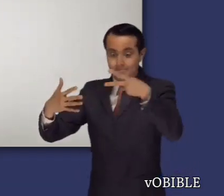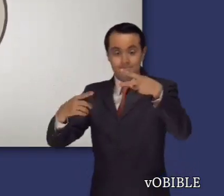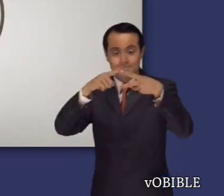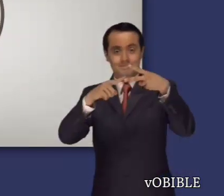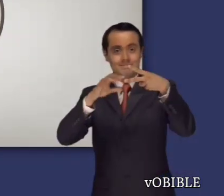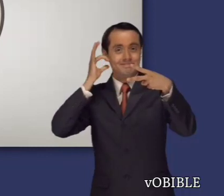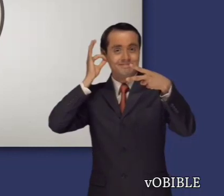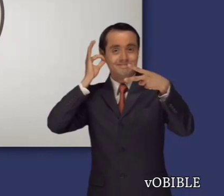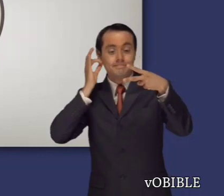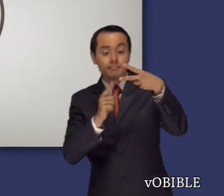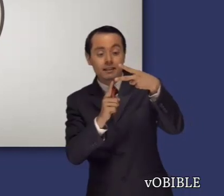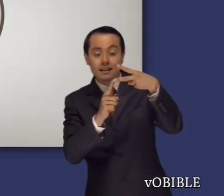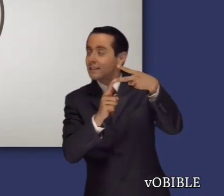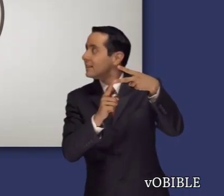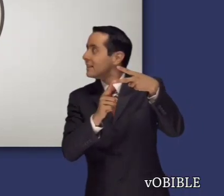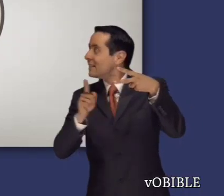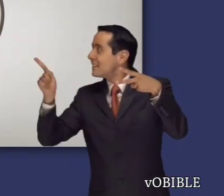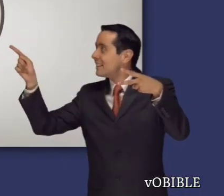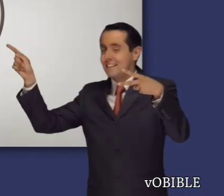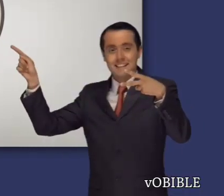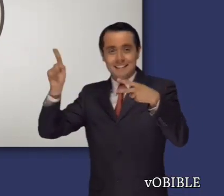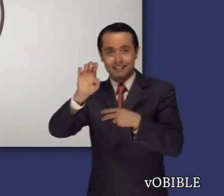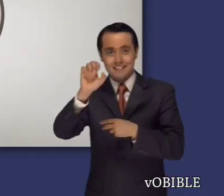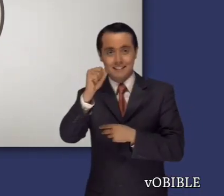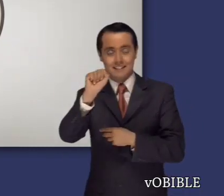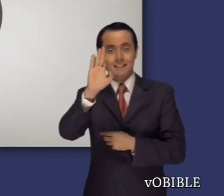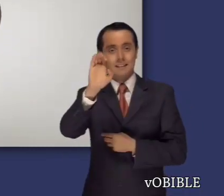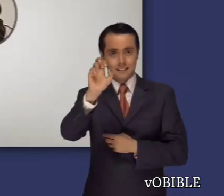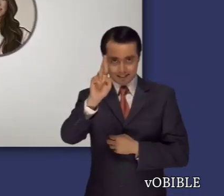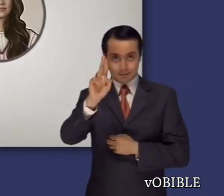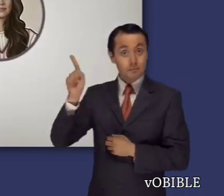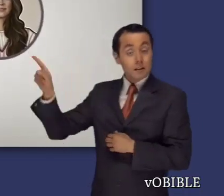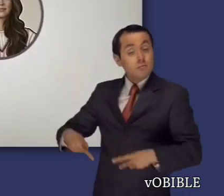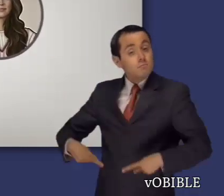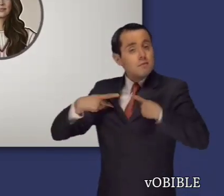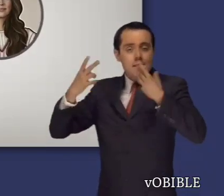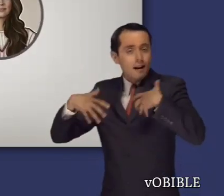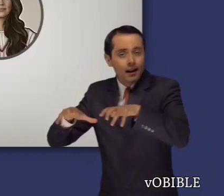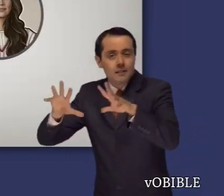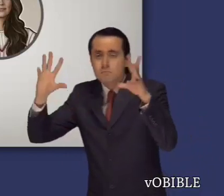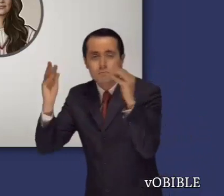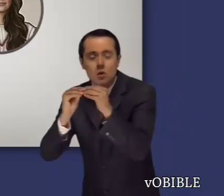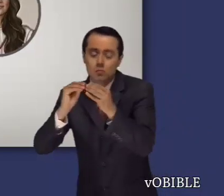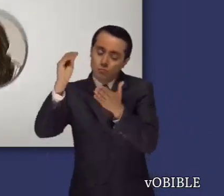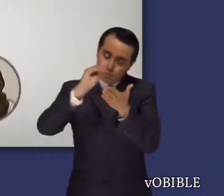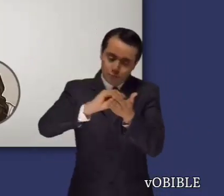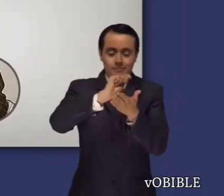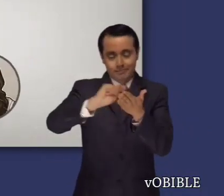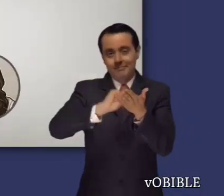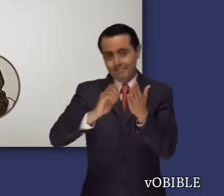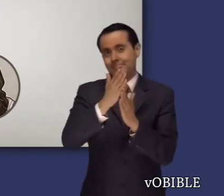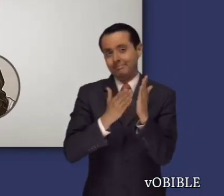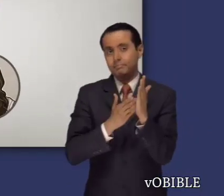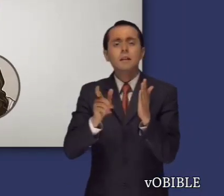mujer. La joven judía Esther ocupa un lugar destacado en este relato, escrito muy probablemente por su primo Mardoqueo, que